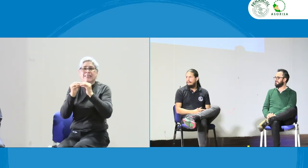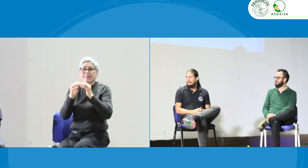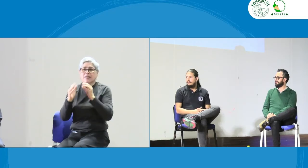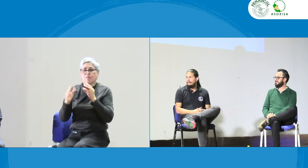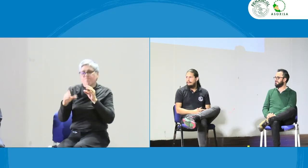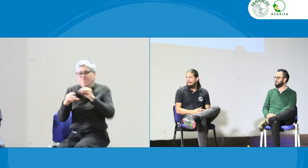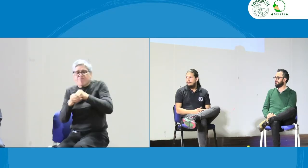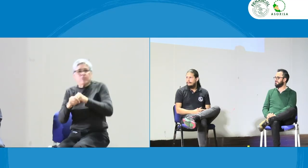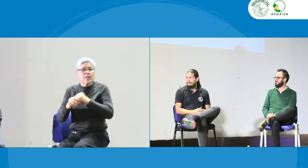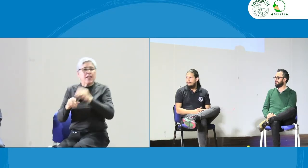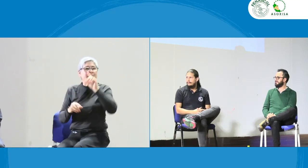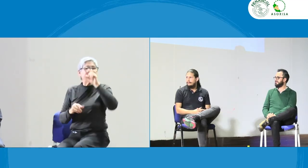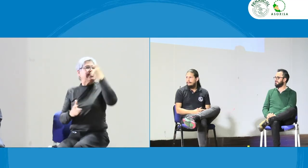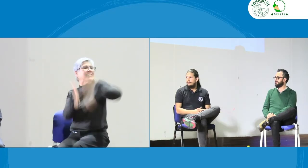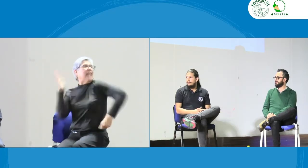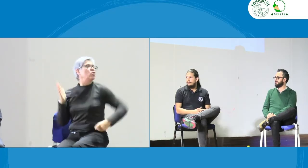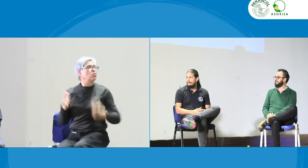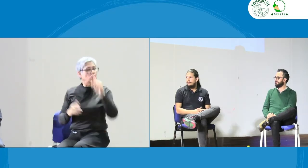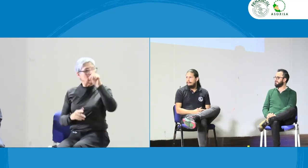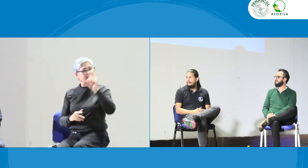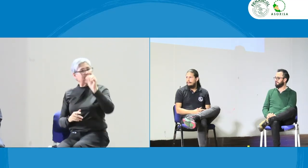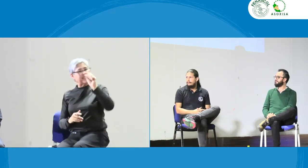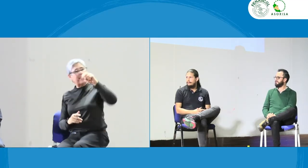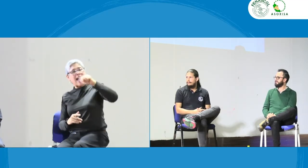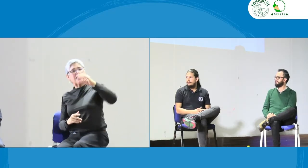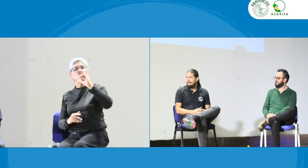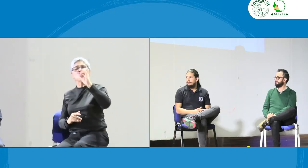federación, y debe pensar también en esa figura